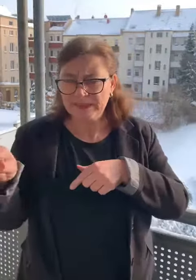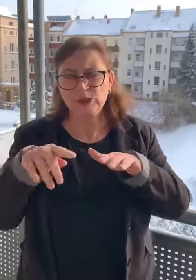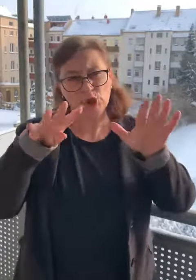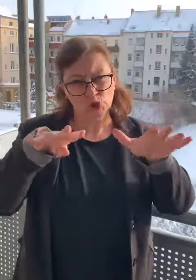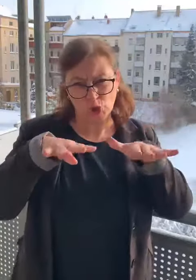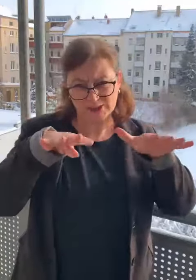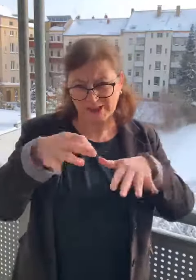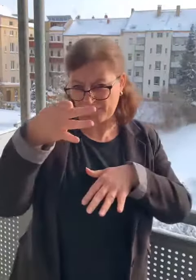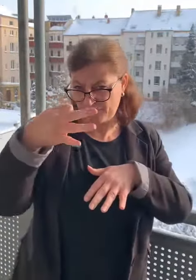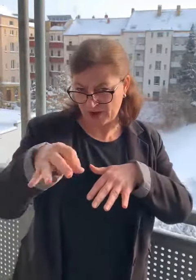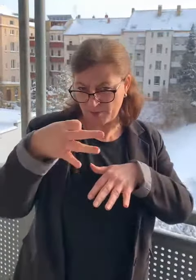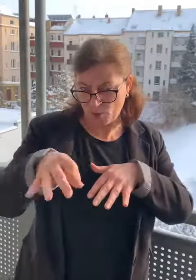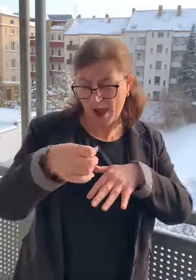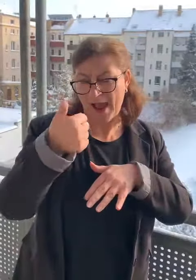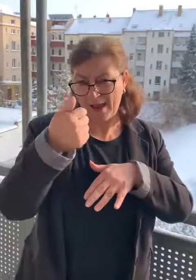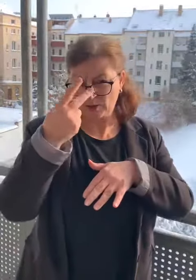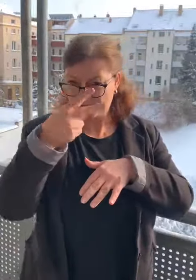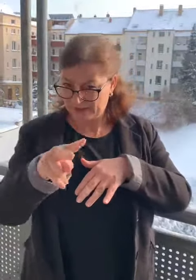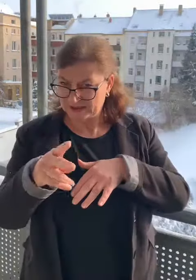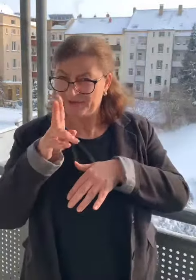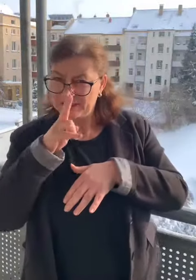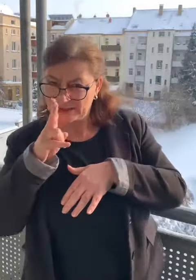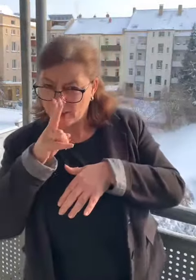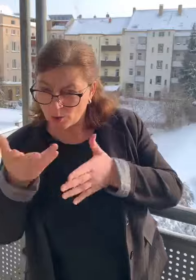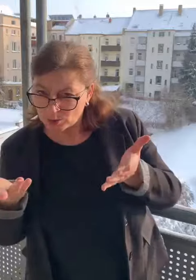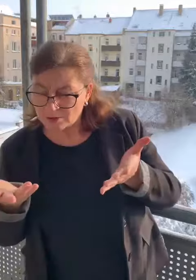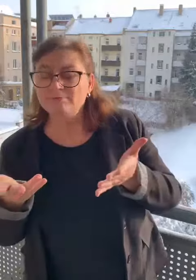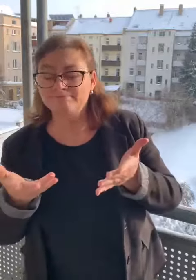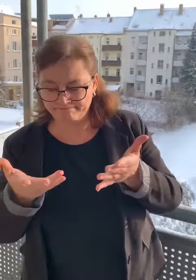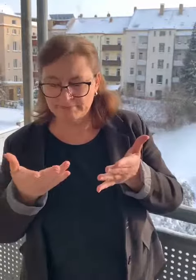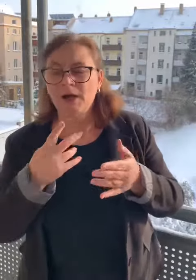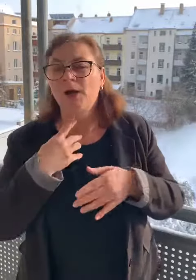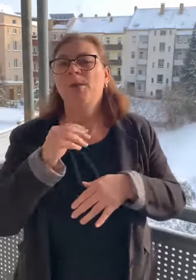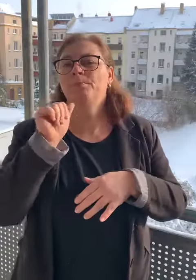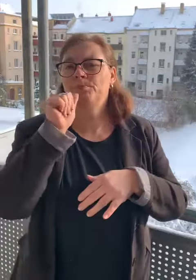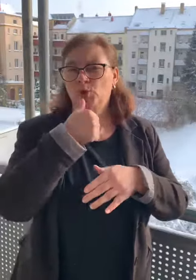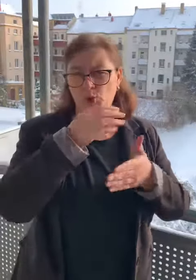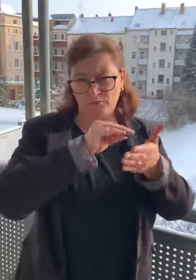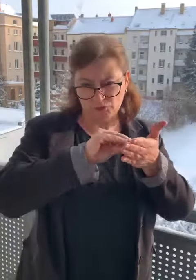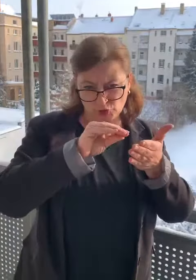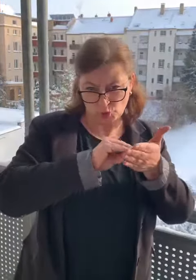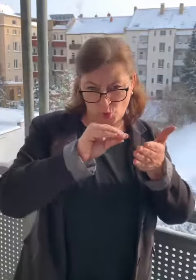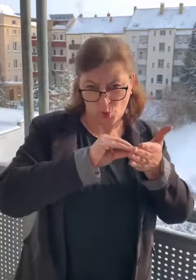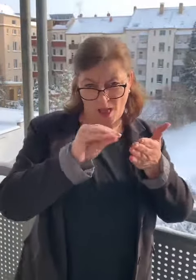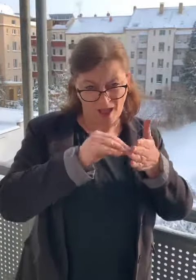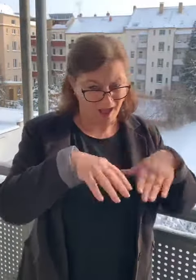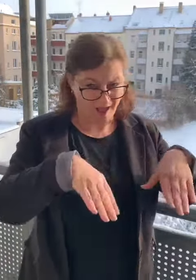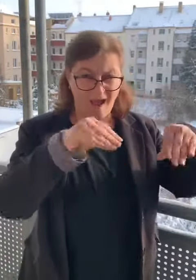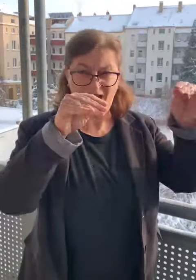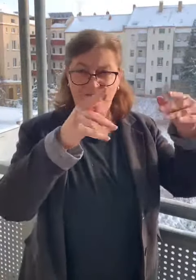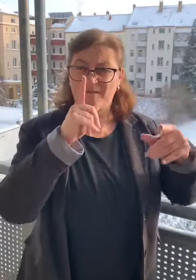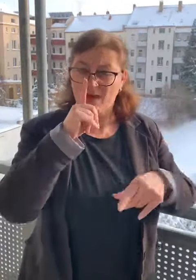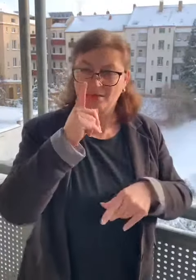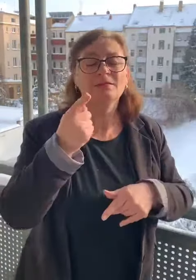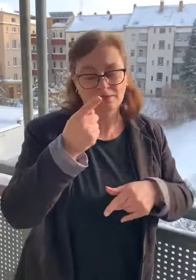.2021. Beginn für die Berufsschule soll Montag, der 15.2.2021 sein.